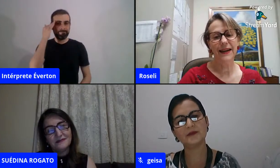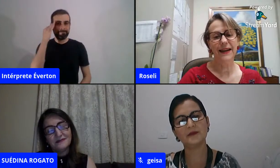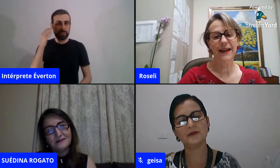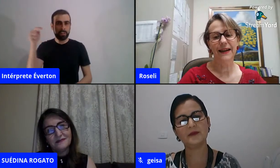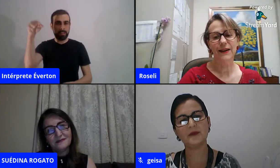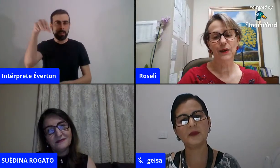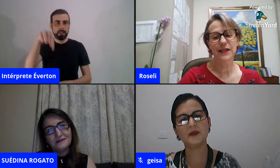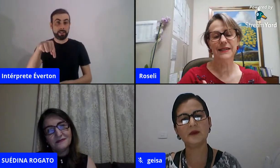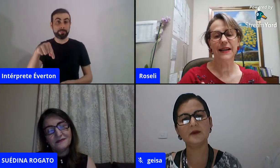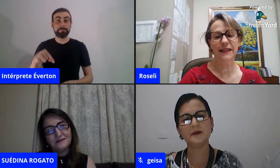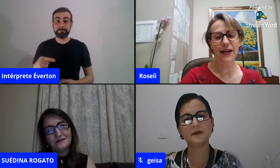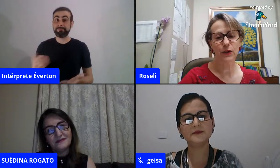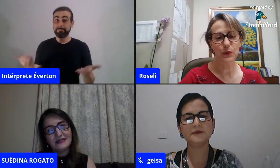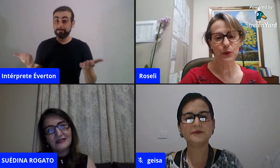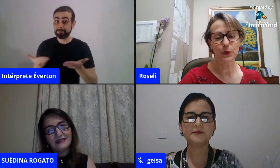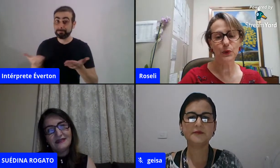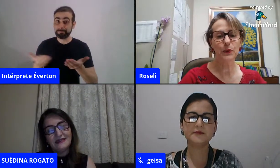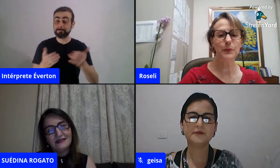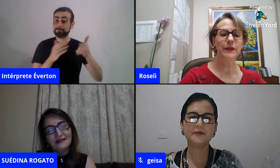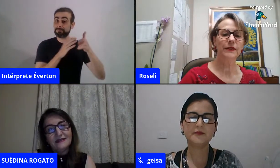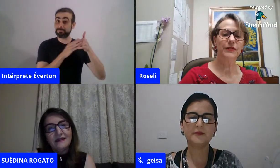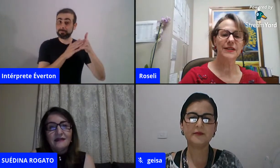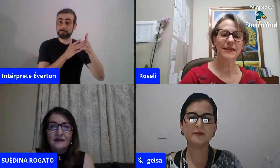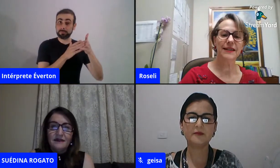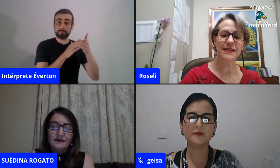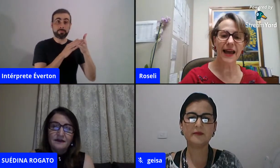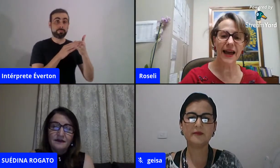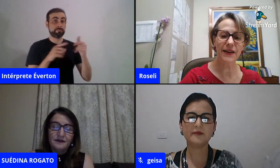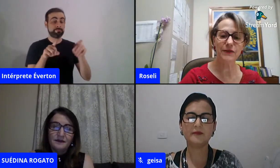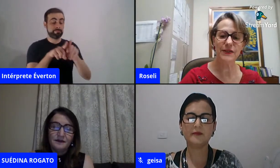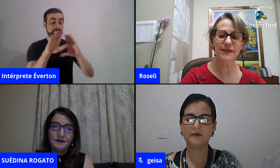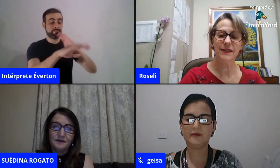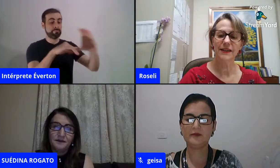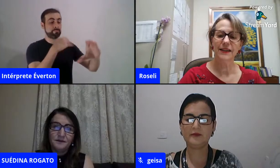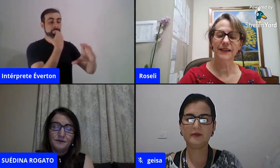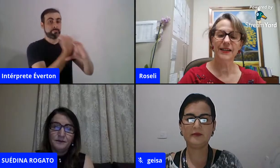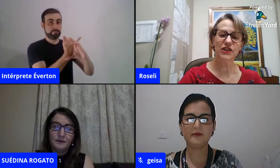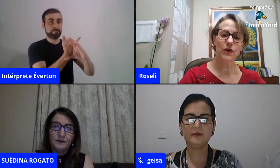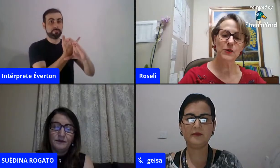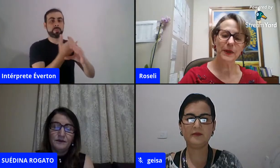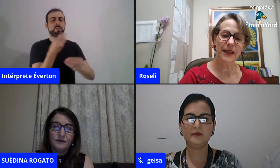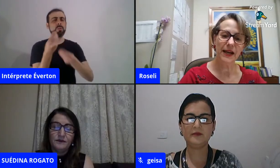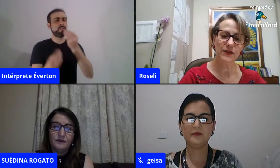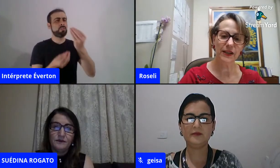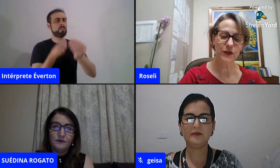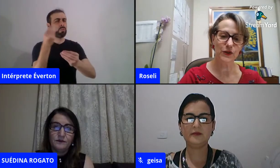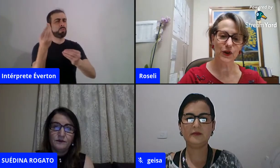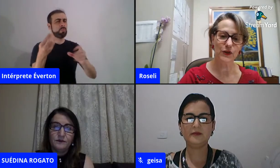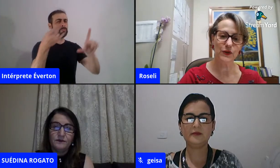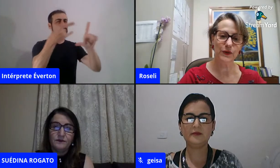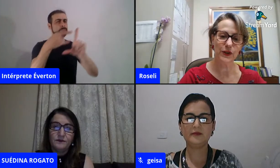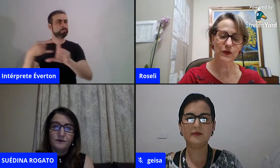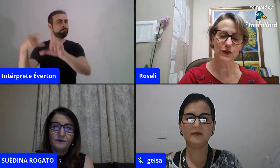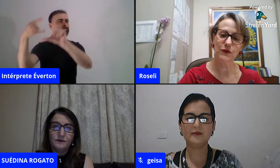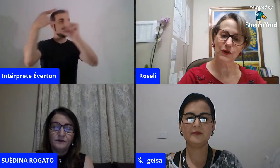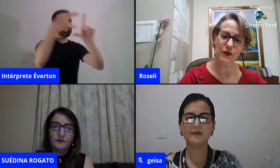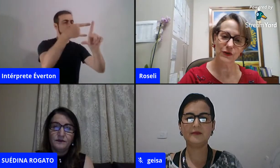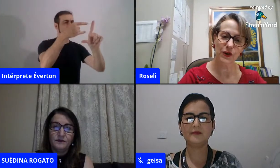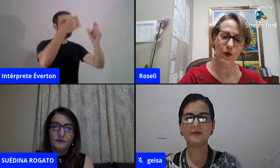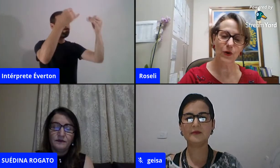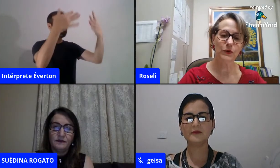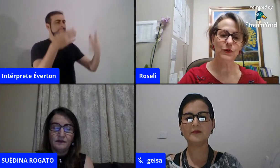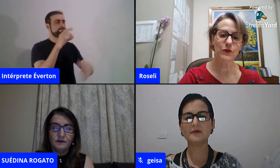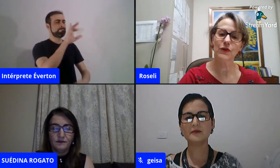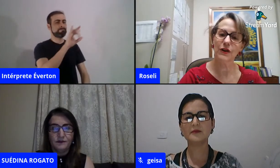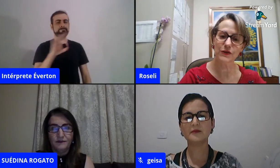né, esse canal do YouTube, fazer as lives e deixar hospedados aqui os nossos vídeos, dos